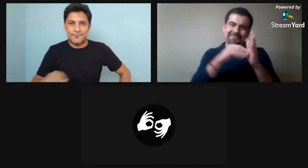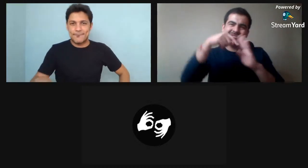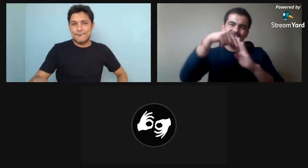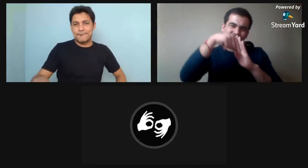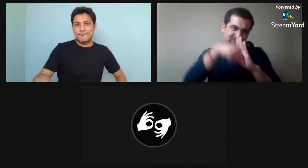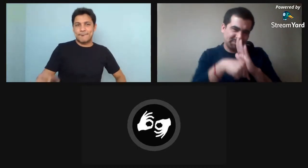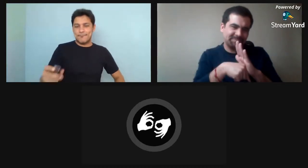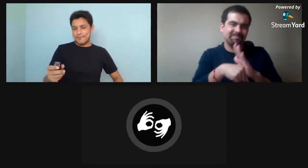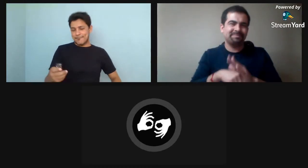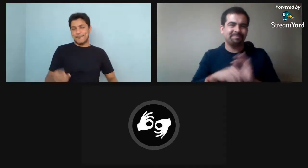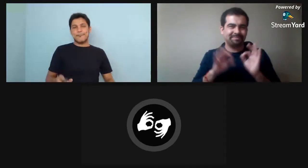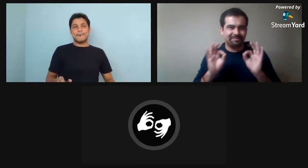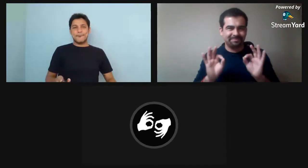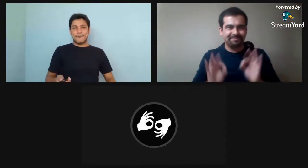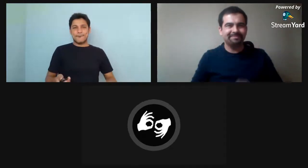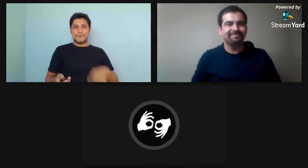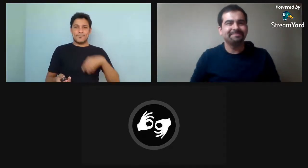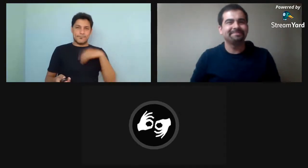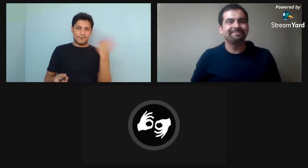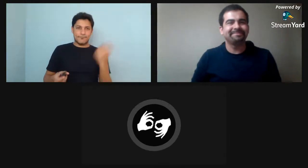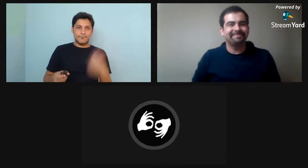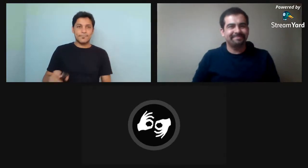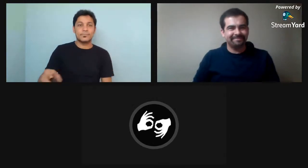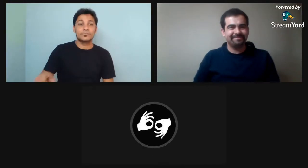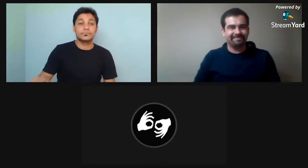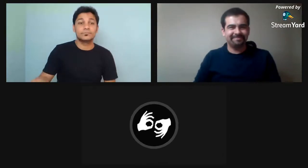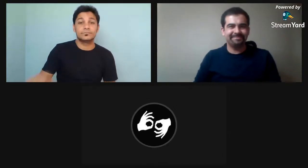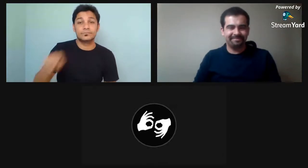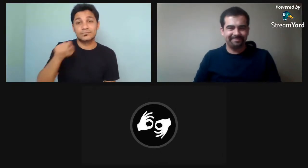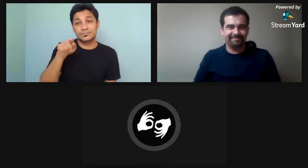Bueno, y de eso se trata. Hay otras que son más profundas que eso.